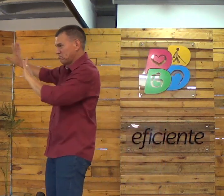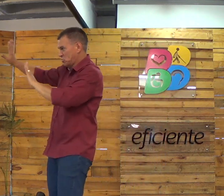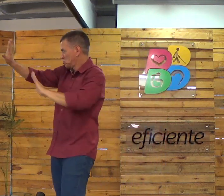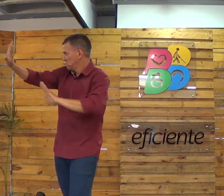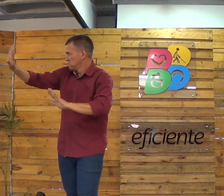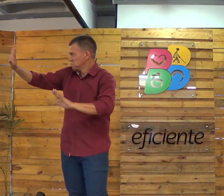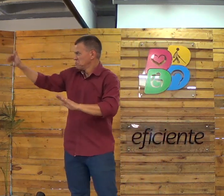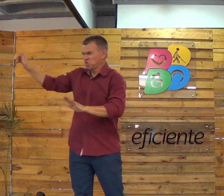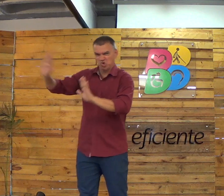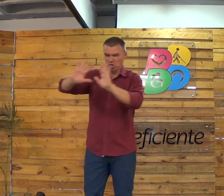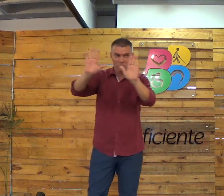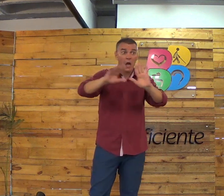Não vai deixar, vai deixar.